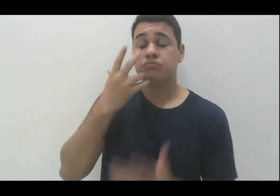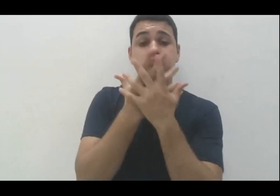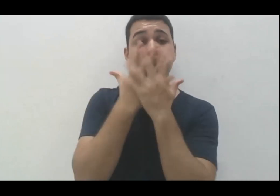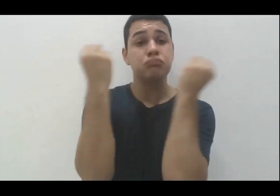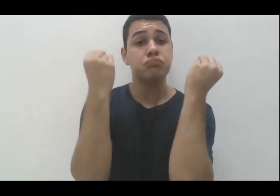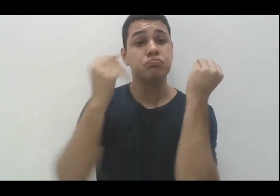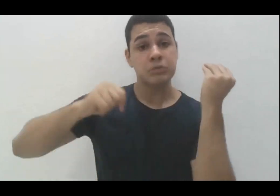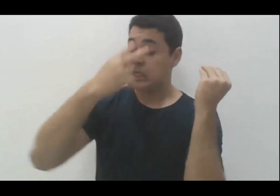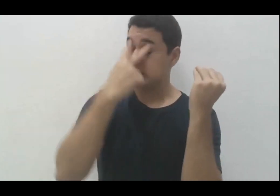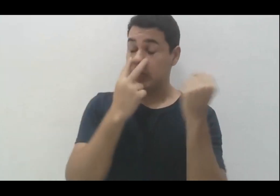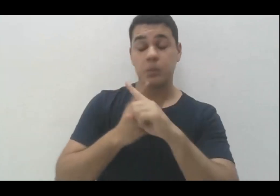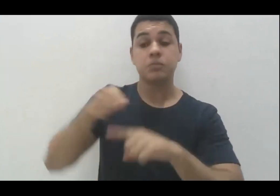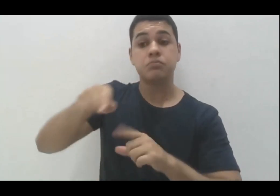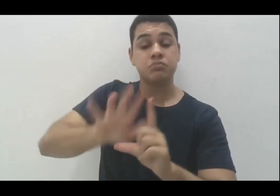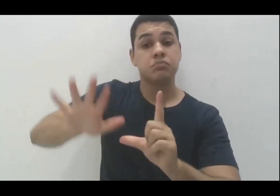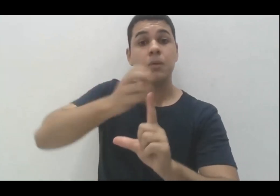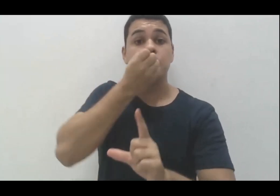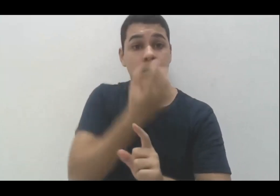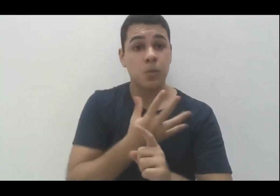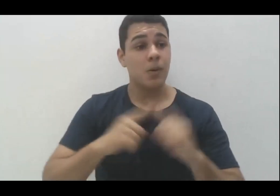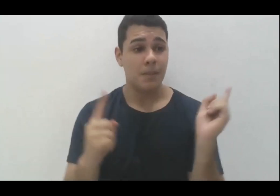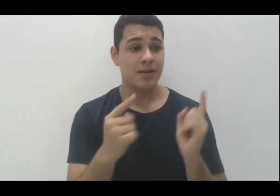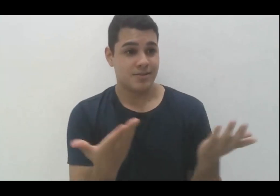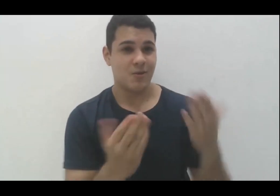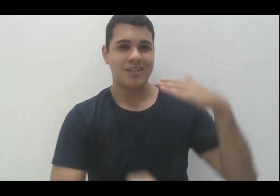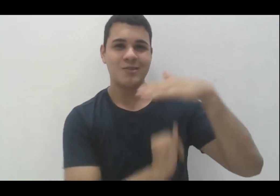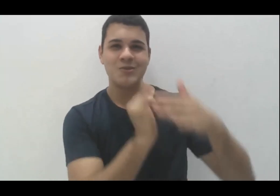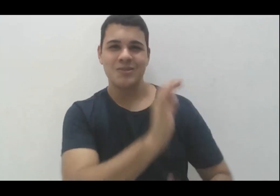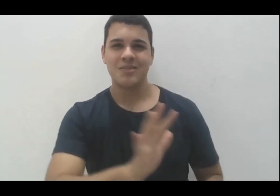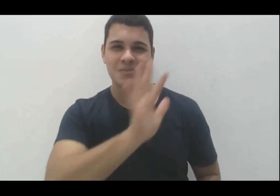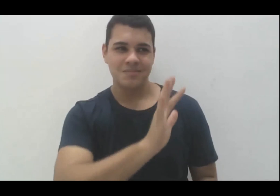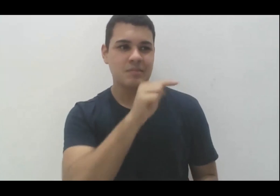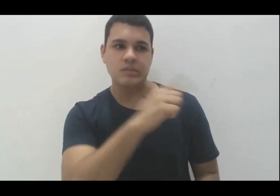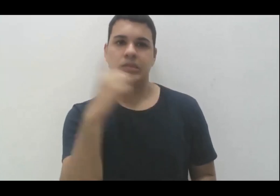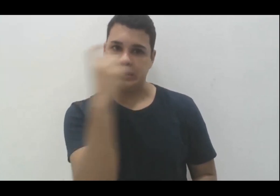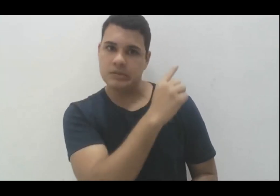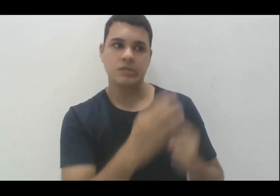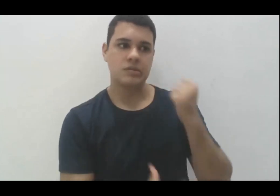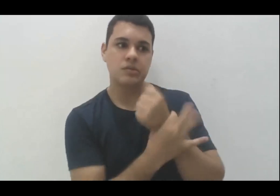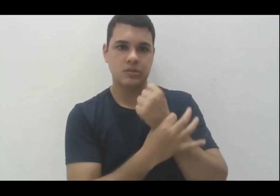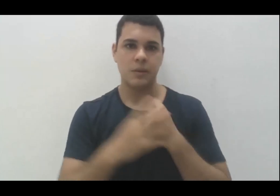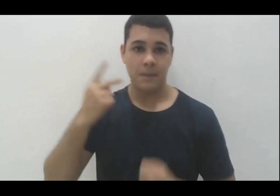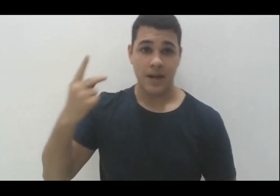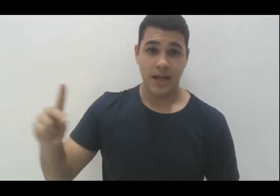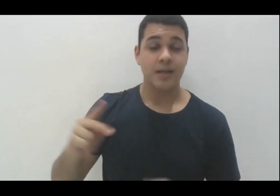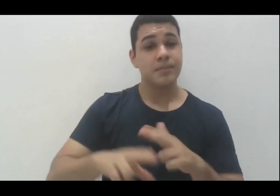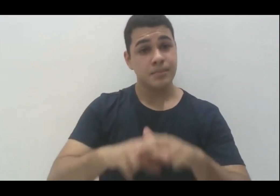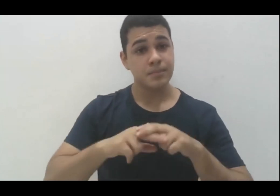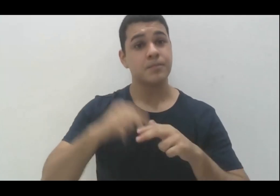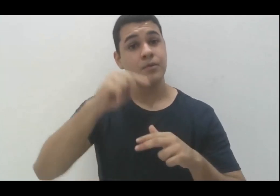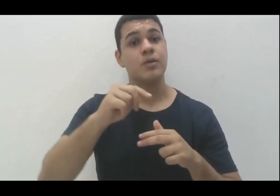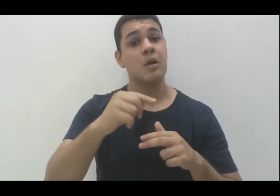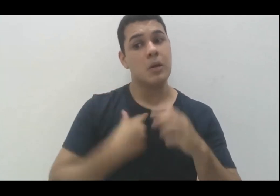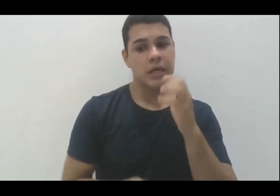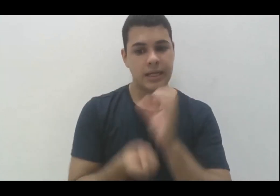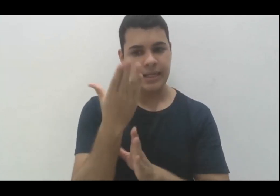só que nas instituições públicas a gente tem uma dificuldade de garantir isso para ele, então a ideia do desenho universal